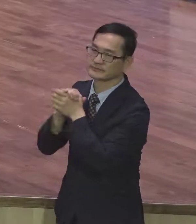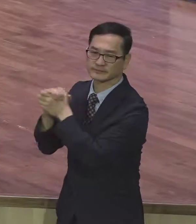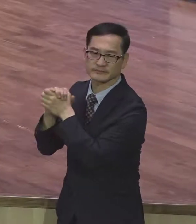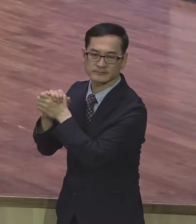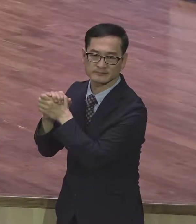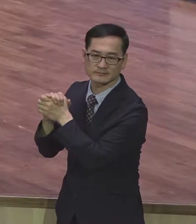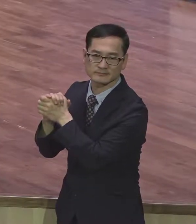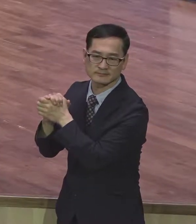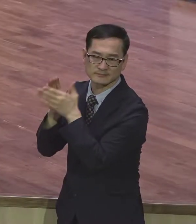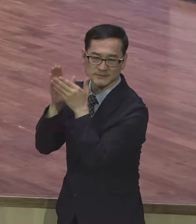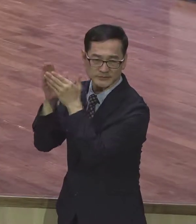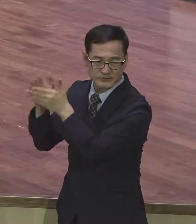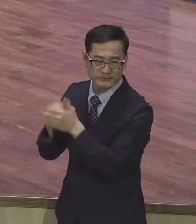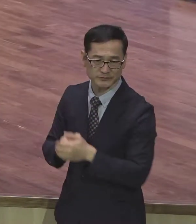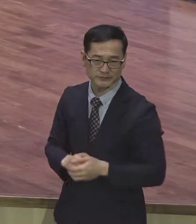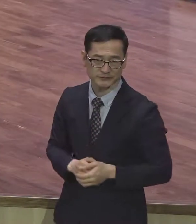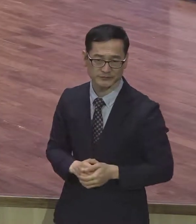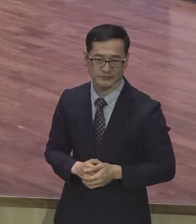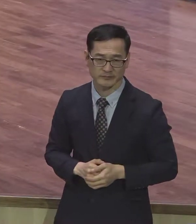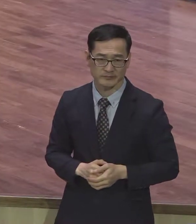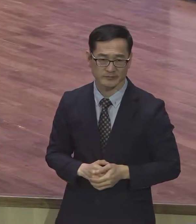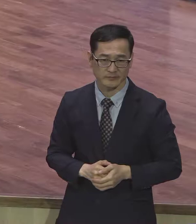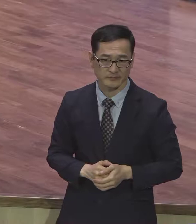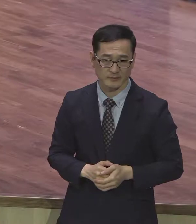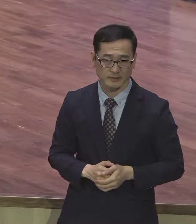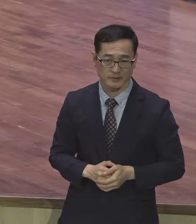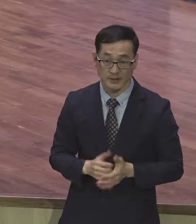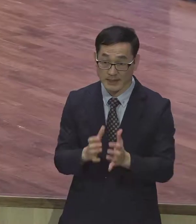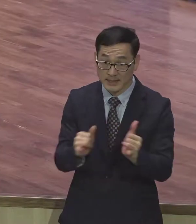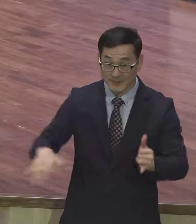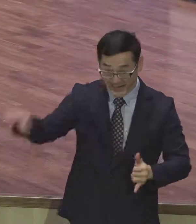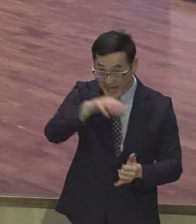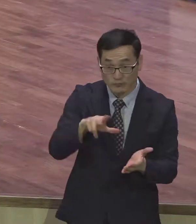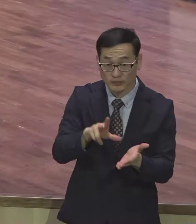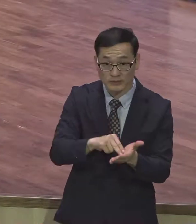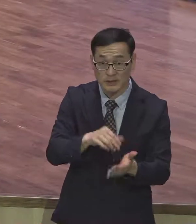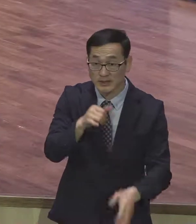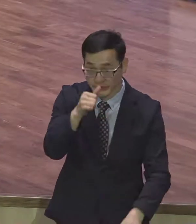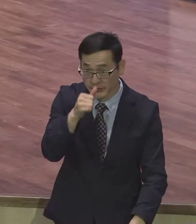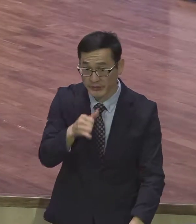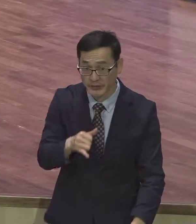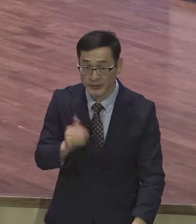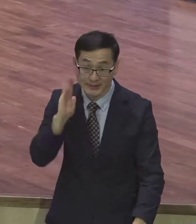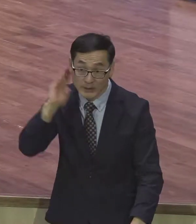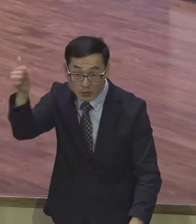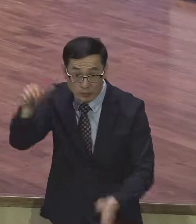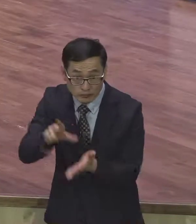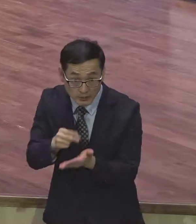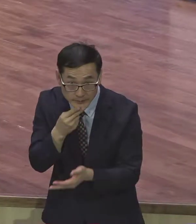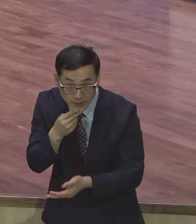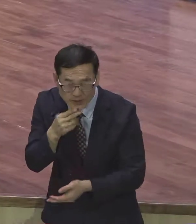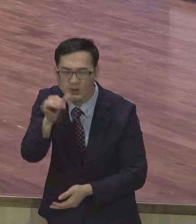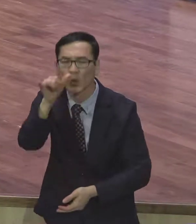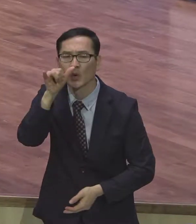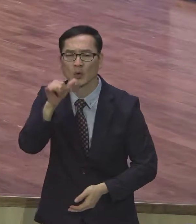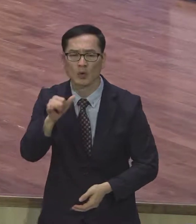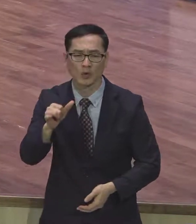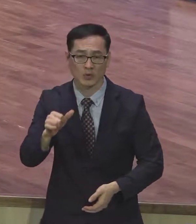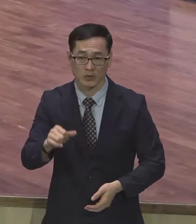지구상에 육체 가진 인간치고 문제 없는 사람은 못해 있어요. 대통령이 문제 없습니까? 재벌이 문제 없습니까? 유명한 사람이 문제 없습니까? 다